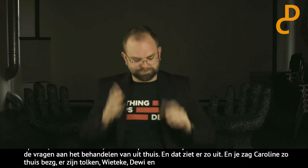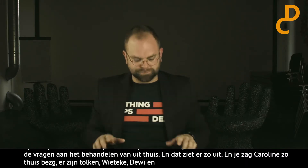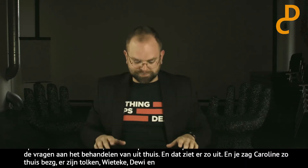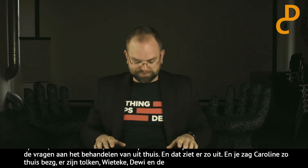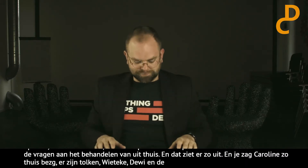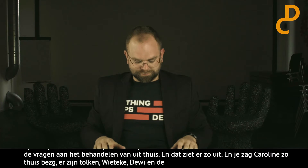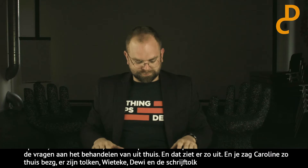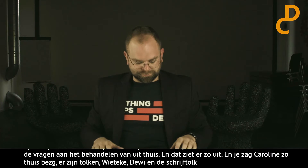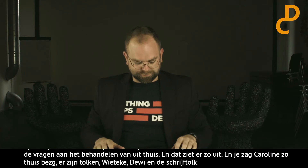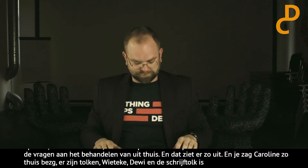naamgebaar even niet meer, sorry.